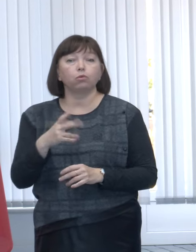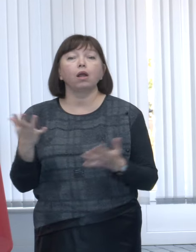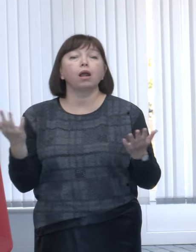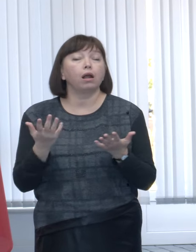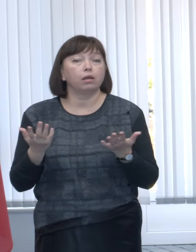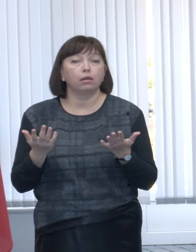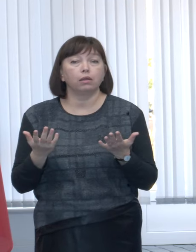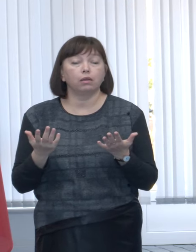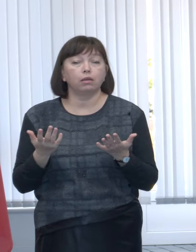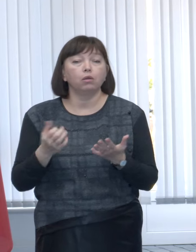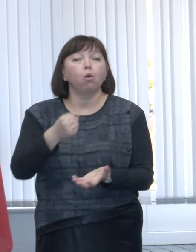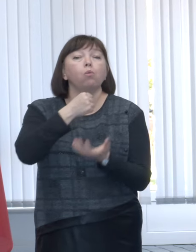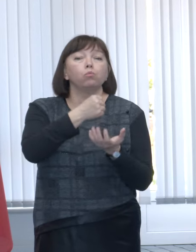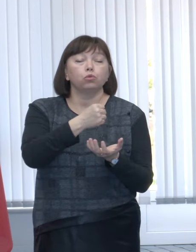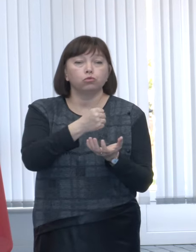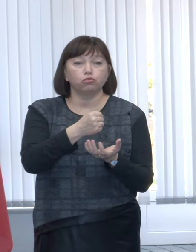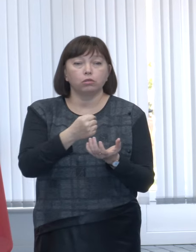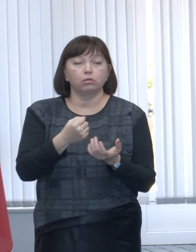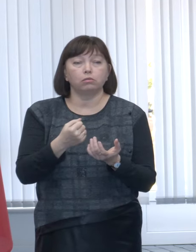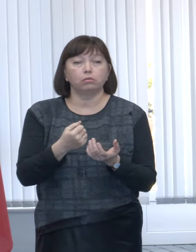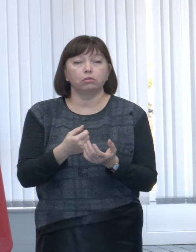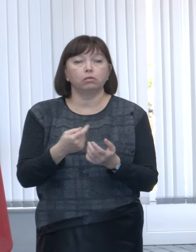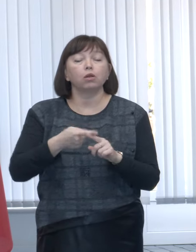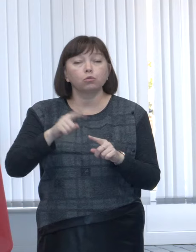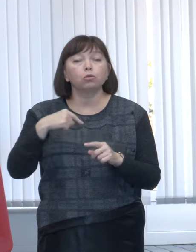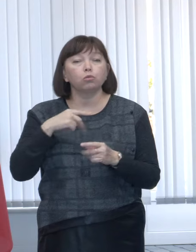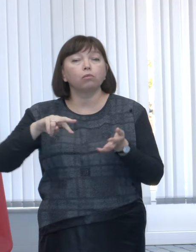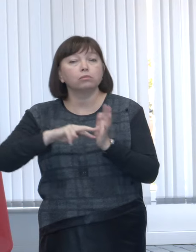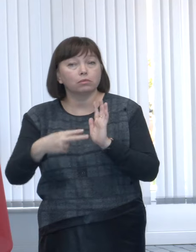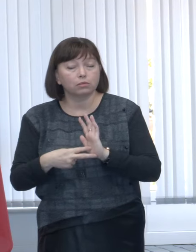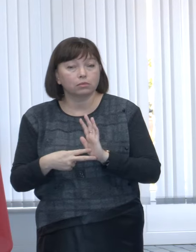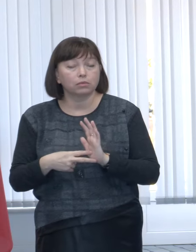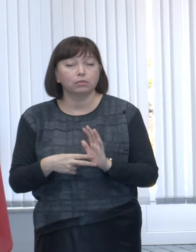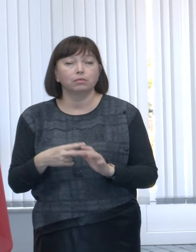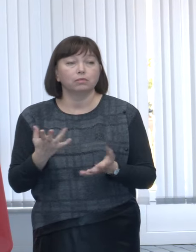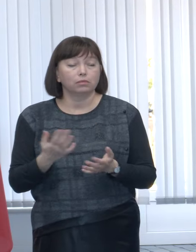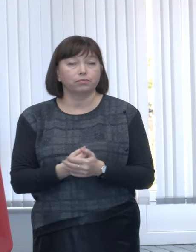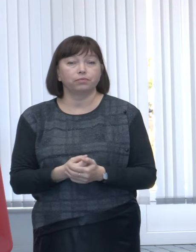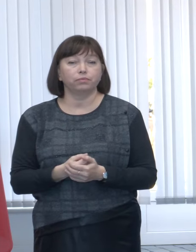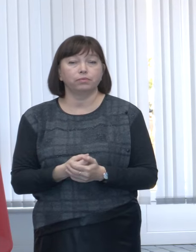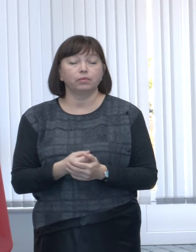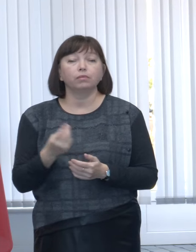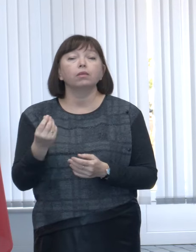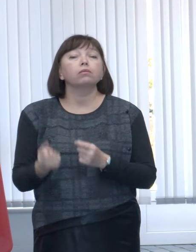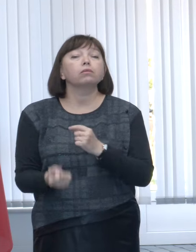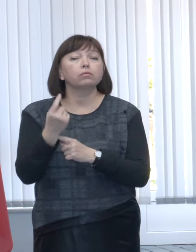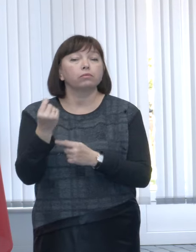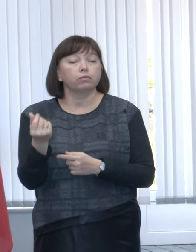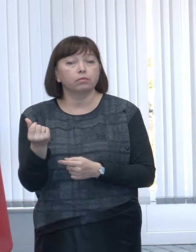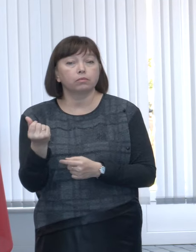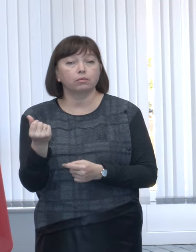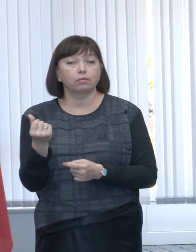care este un buget pe care noi îl anticipăm, sursele, iarăși vorbim atât